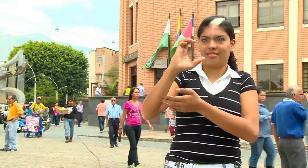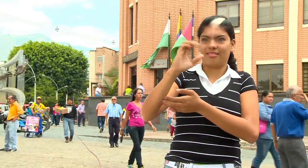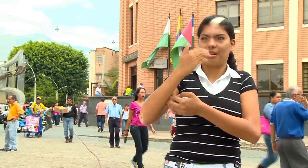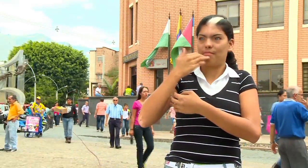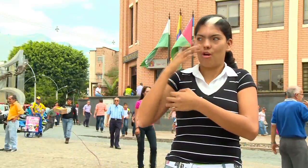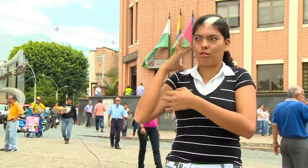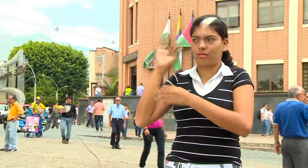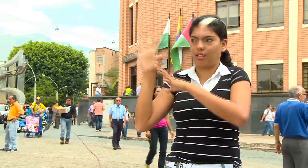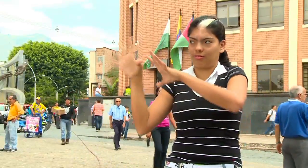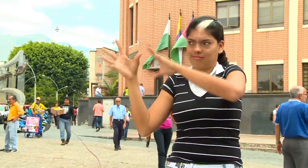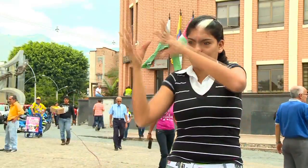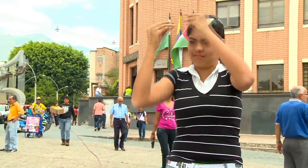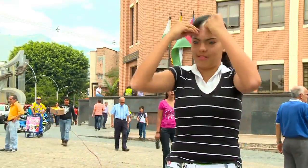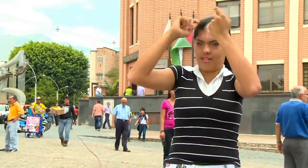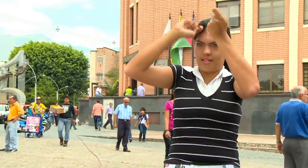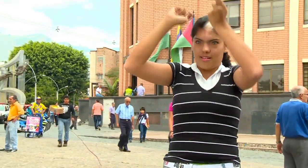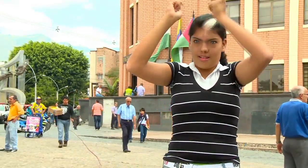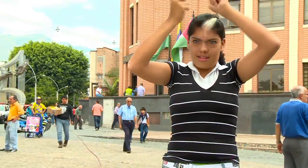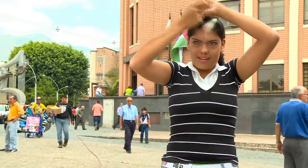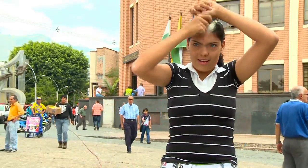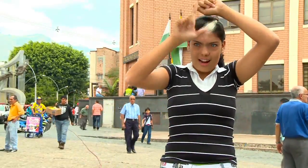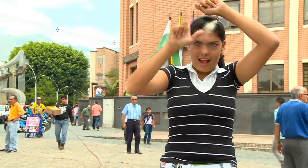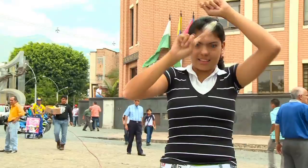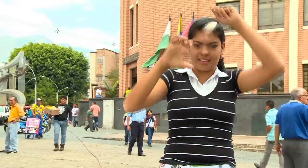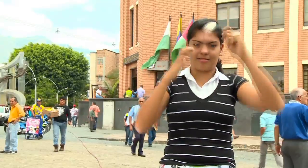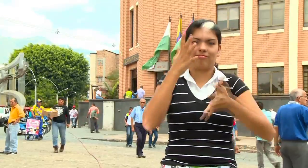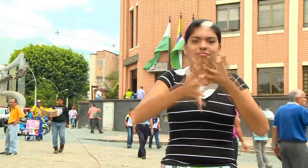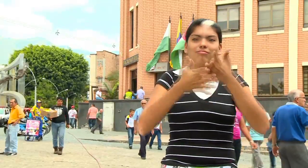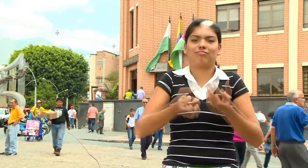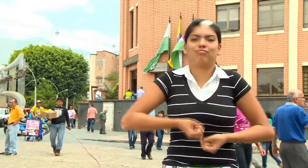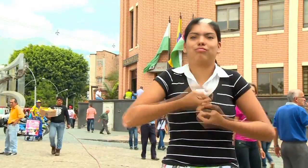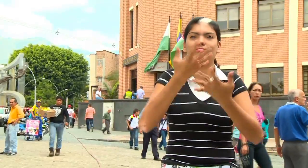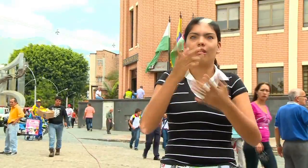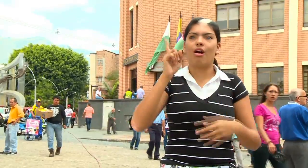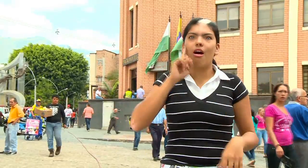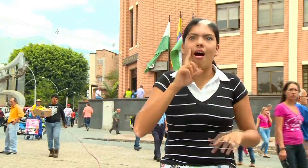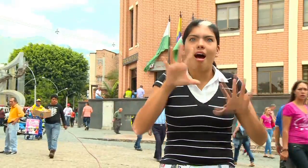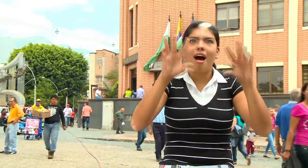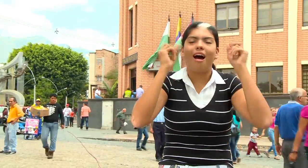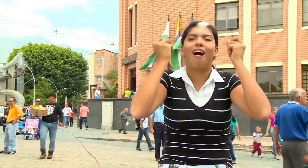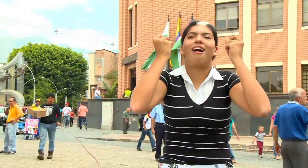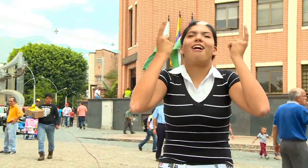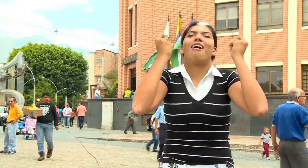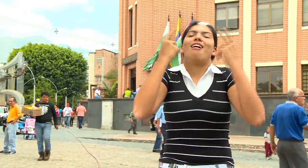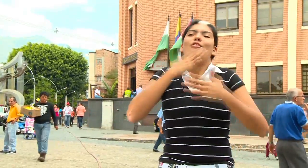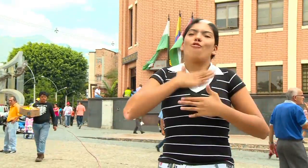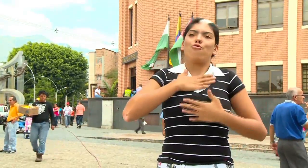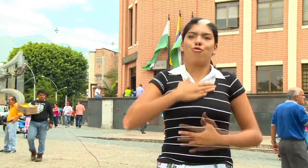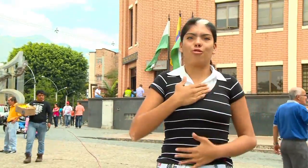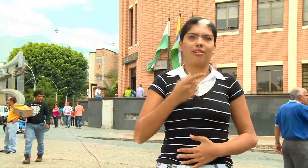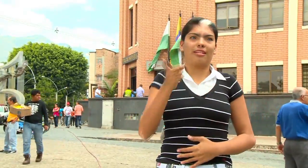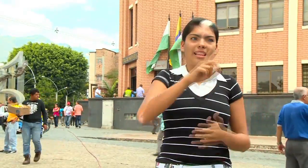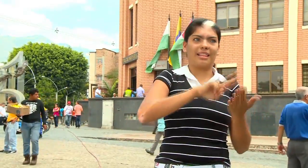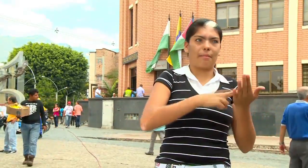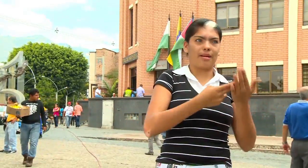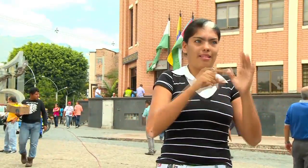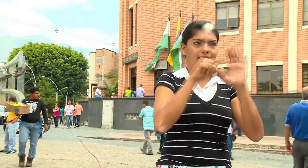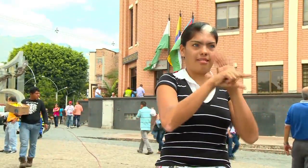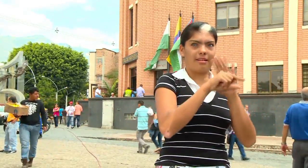el intérprete transforma la información del español a nuestro idioma. Mientras que en el clubscapsium, pues hay